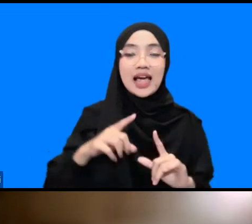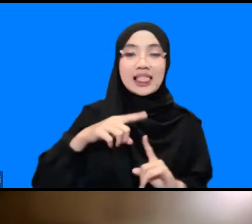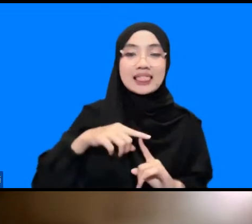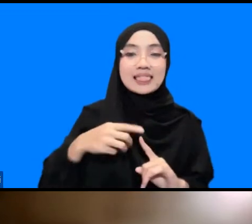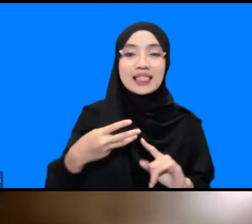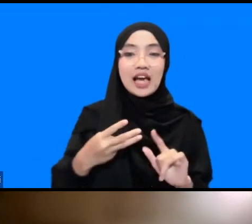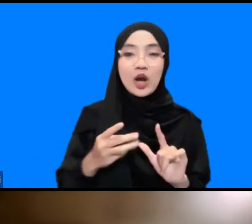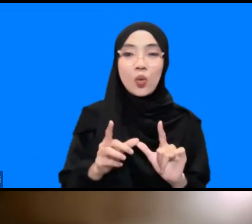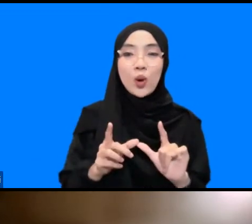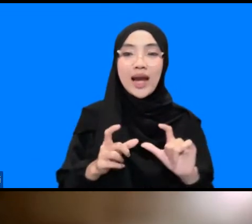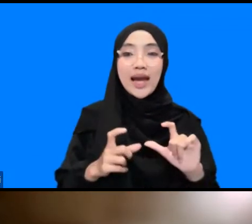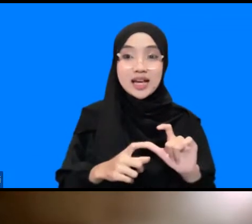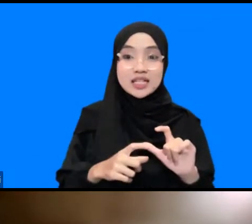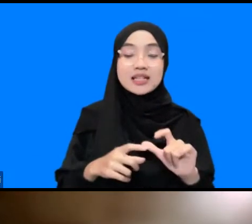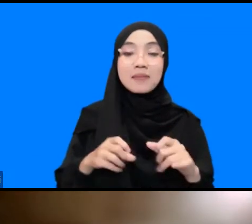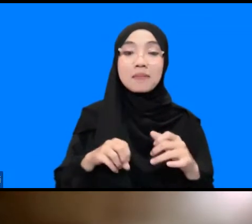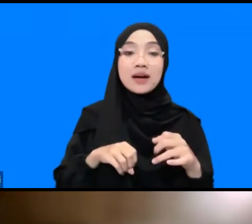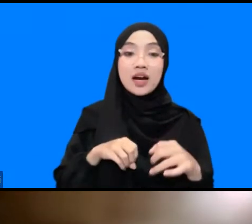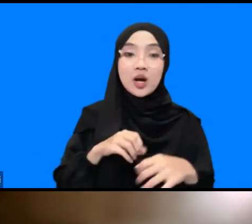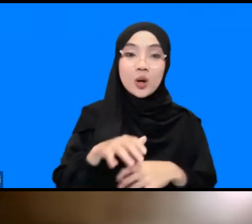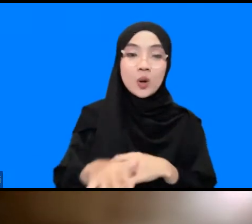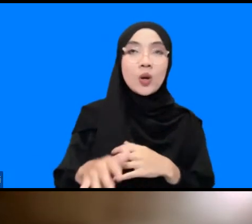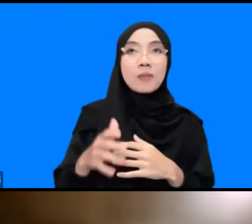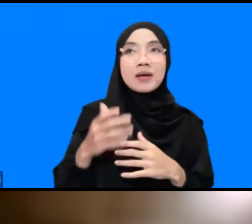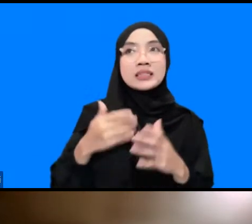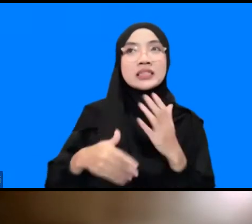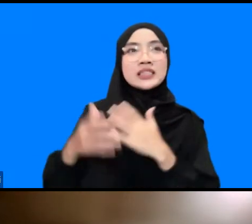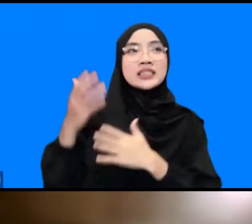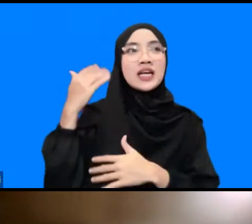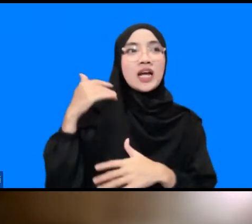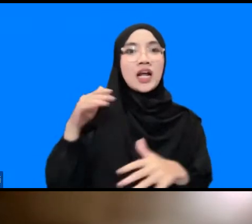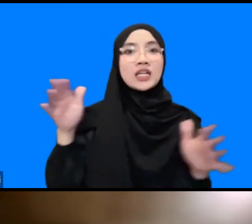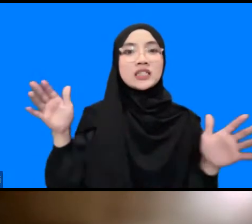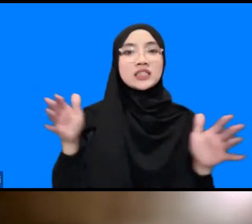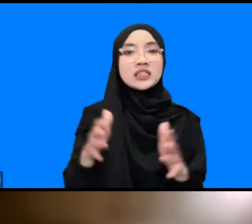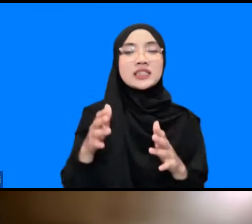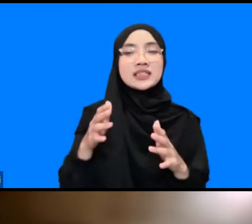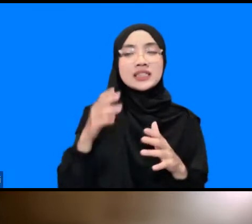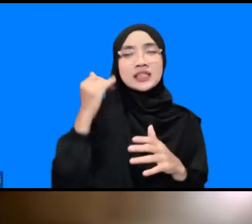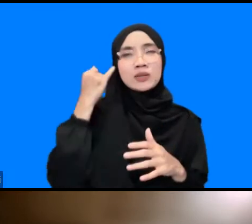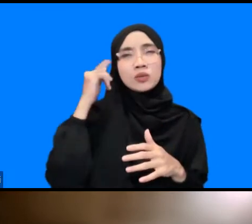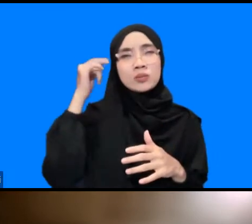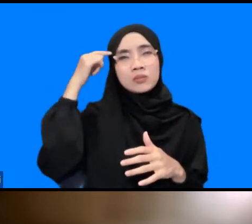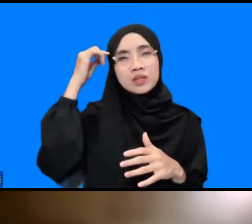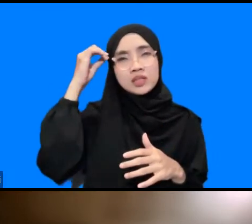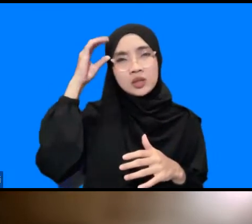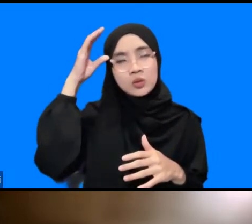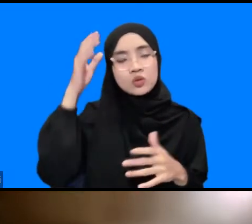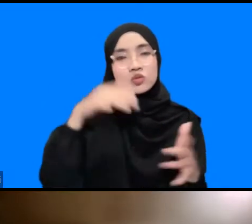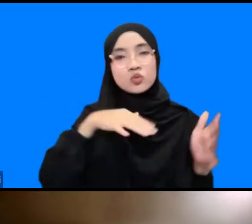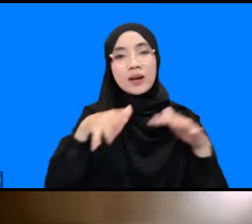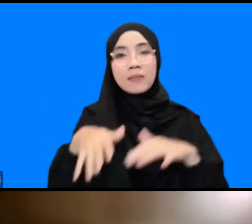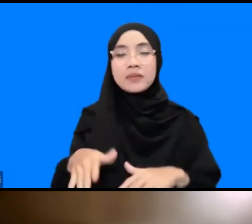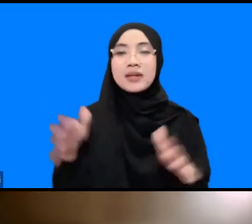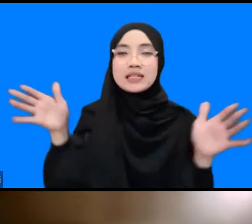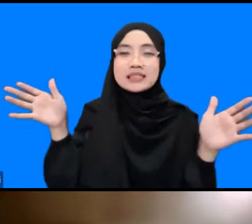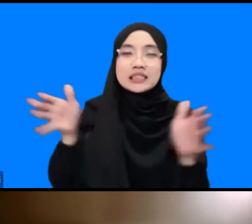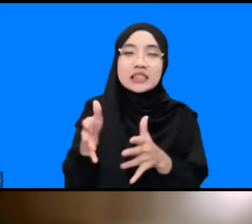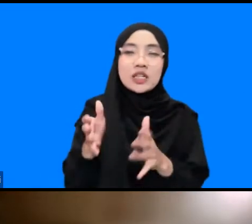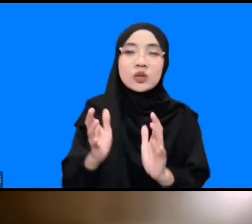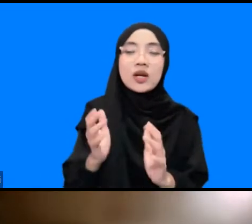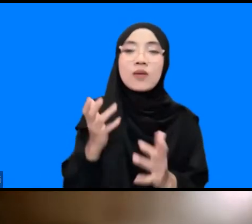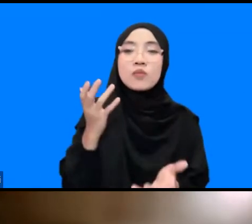dipengaruhi oleh sejarah pendeknya sejarah sains tsunami di Indonesia yang masih sangat pendek walaupun